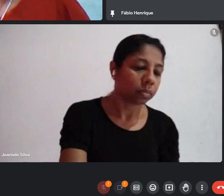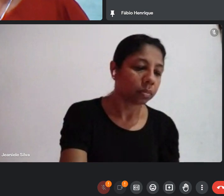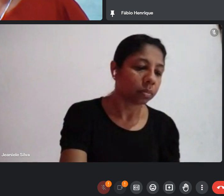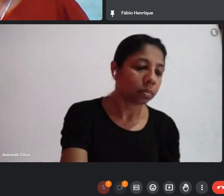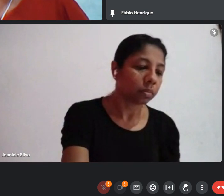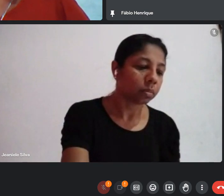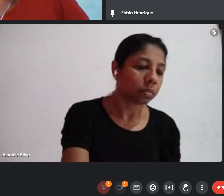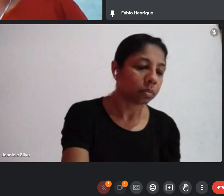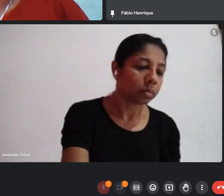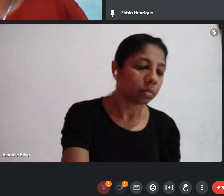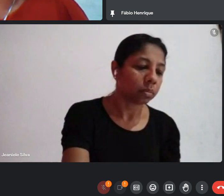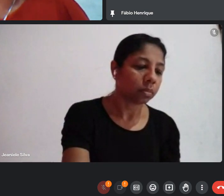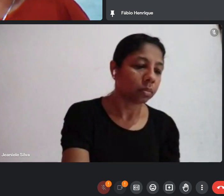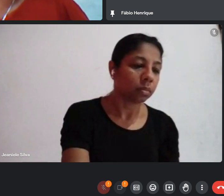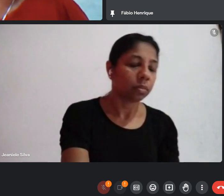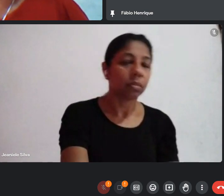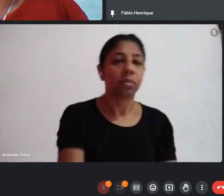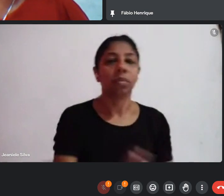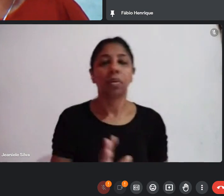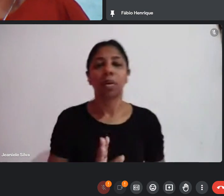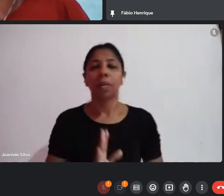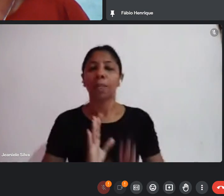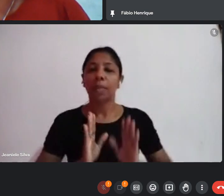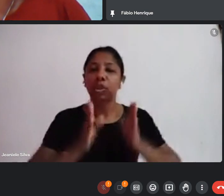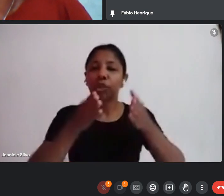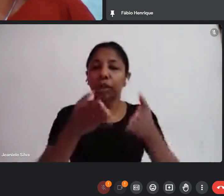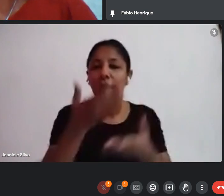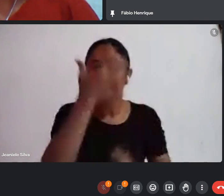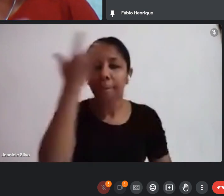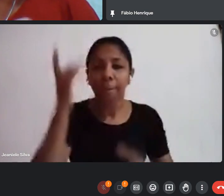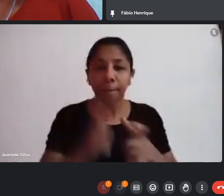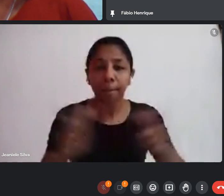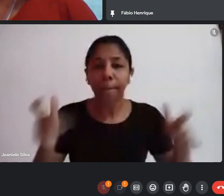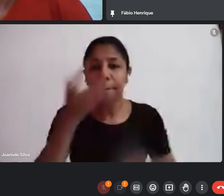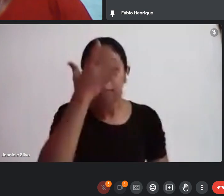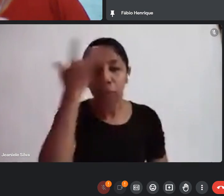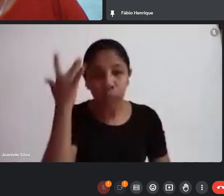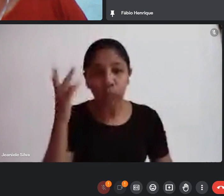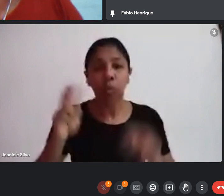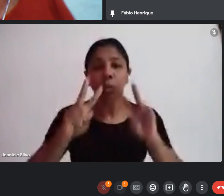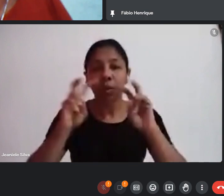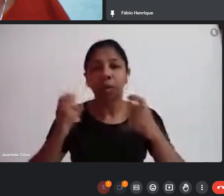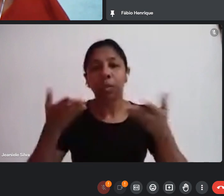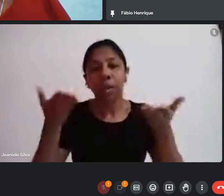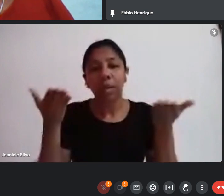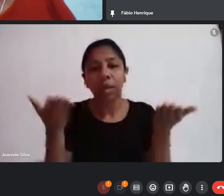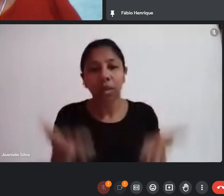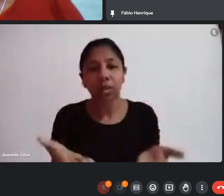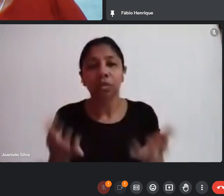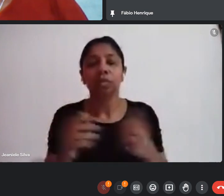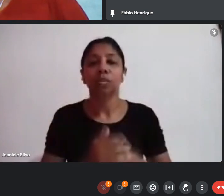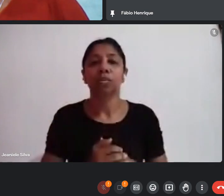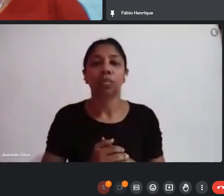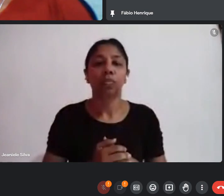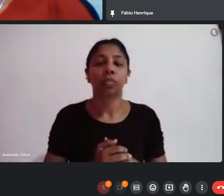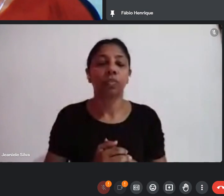possa chegar a maior quantidade possível de pessoas e é sobre isso todas essas essas outras questões